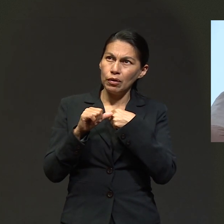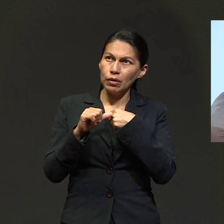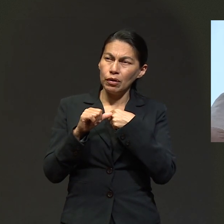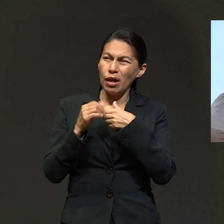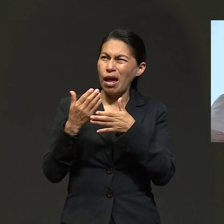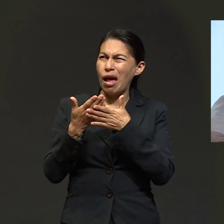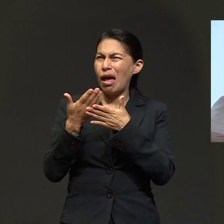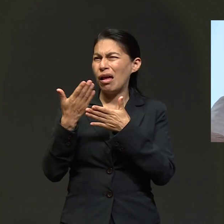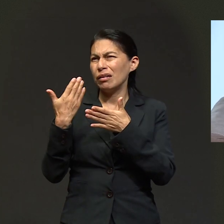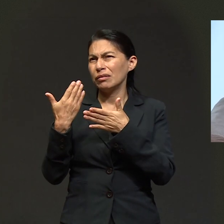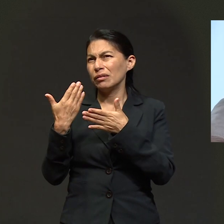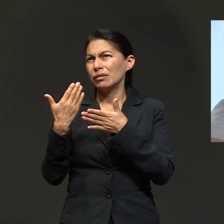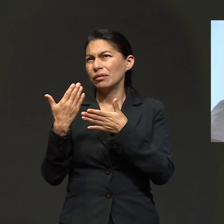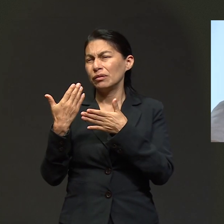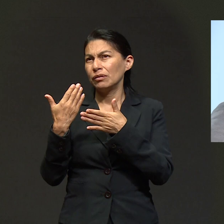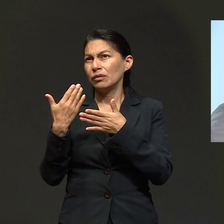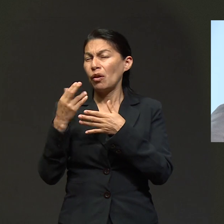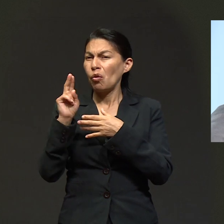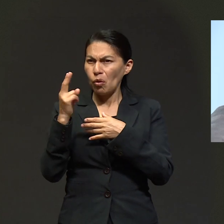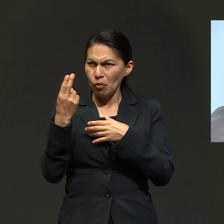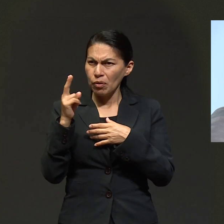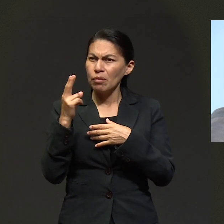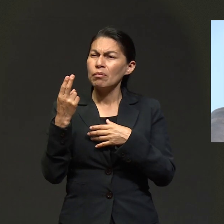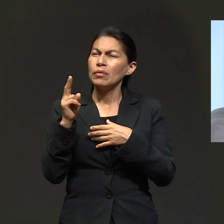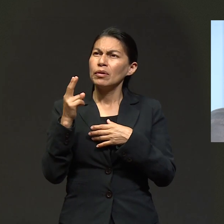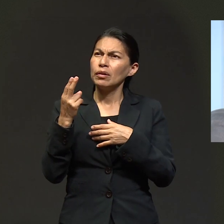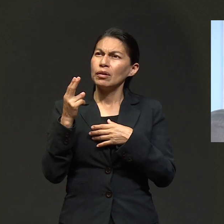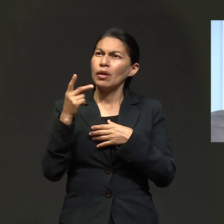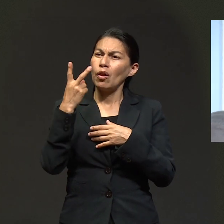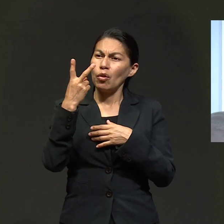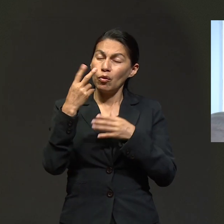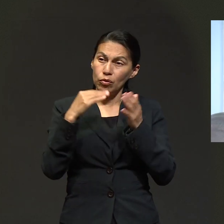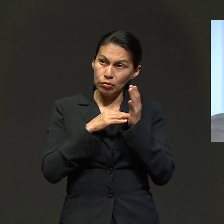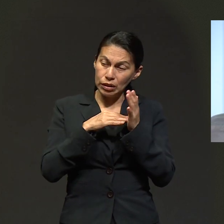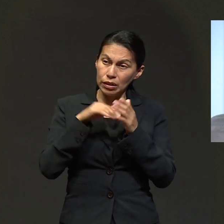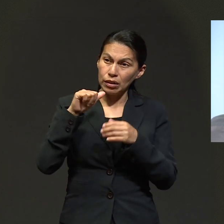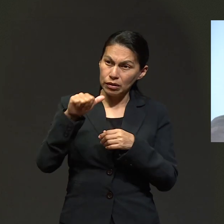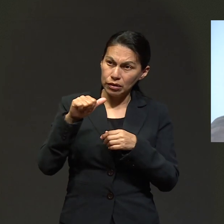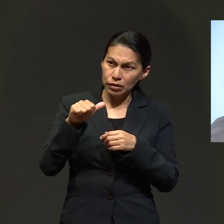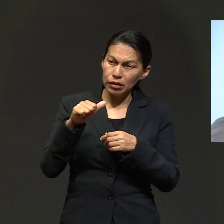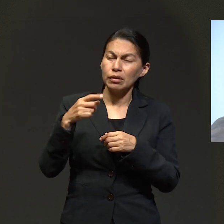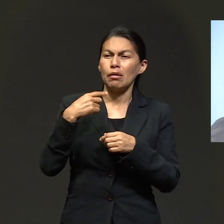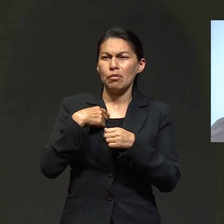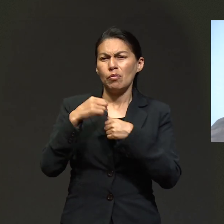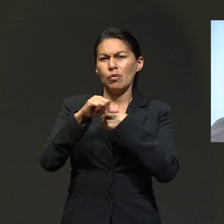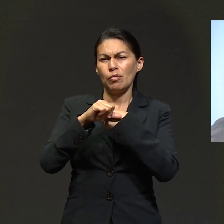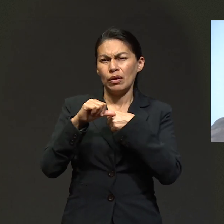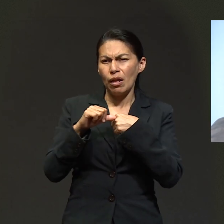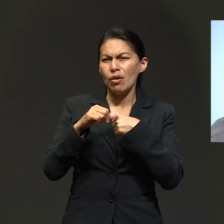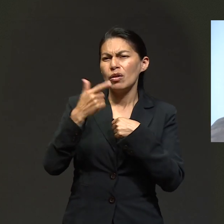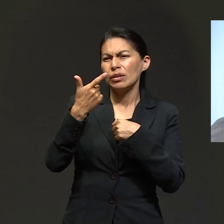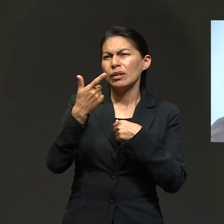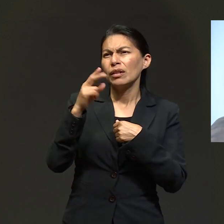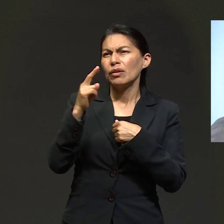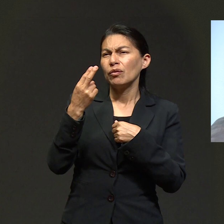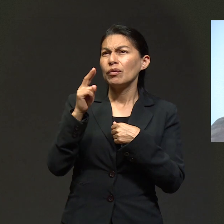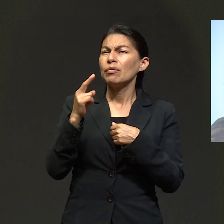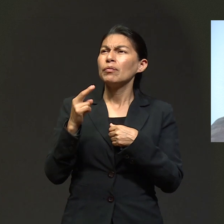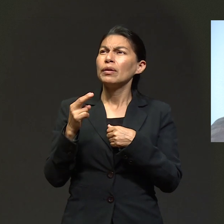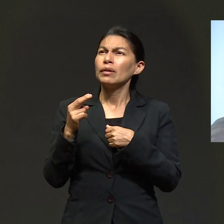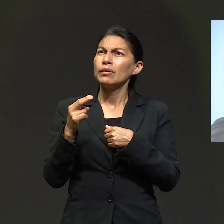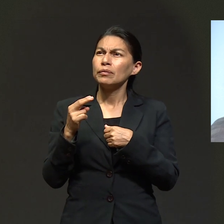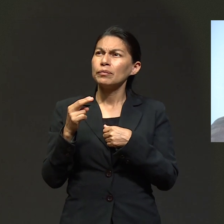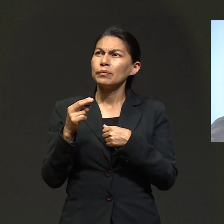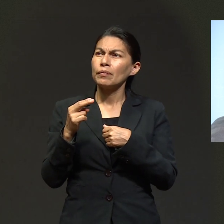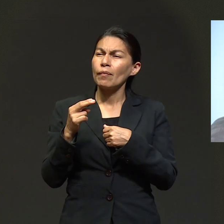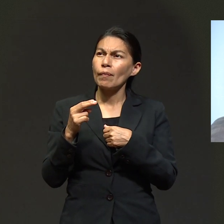Me operaron y pues como le digo, eso fue precisamente también en noviembre del 2016. A mí me